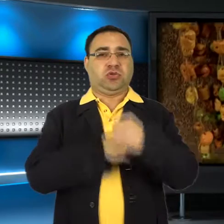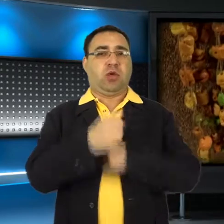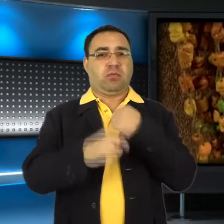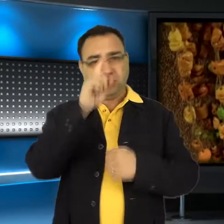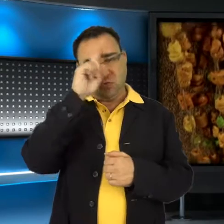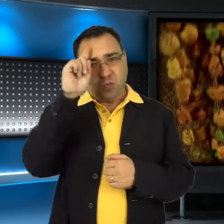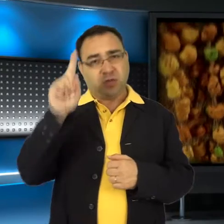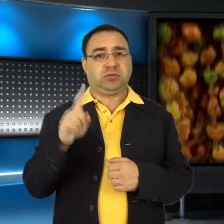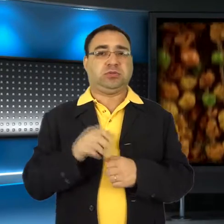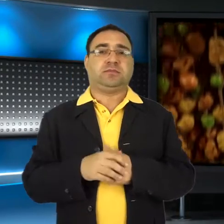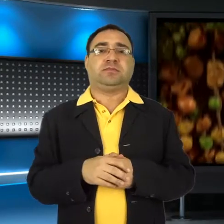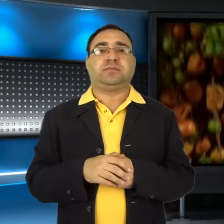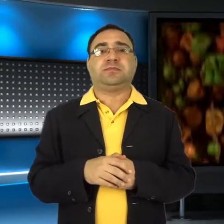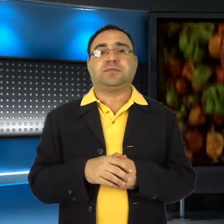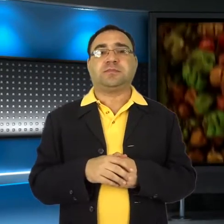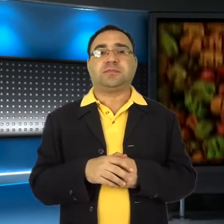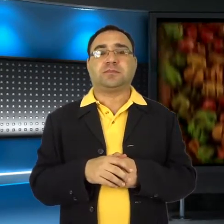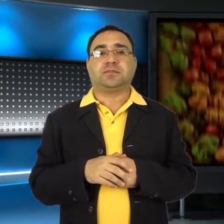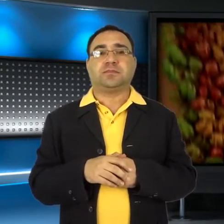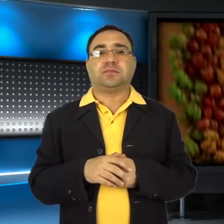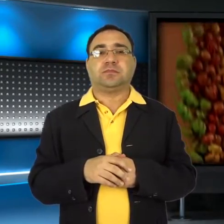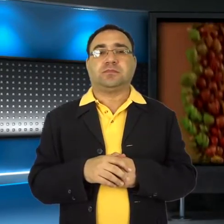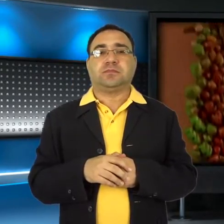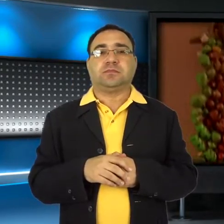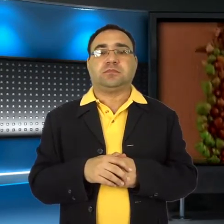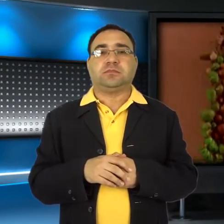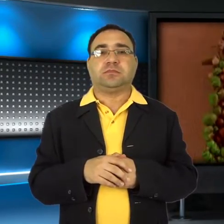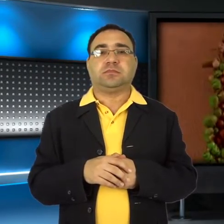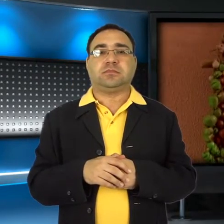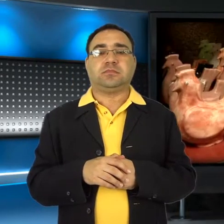rzecz prowadzonych przez siebie działań społecznych, zgodnych z ich misją.